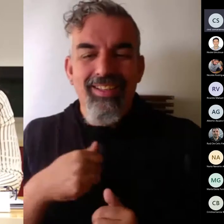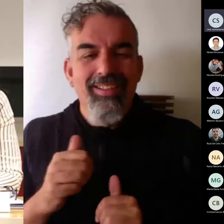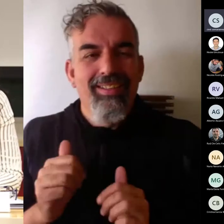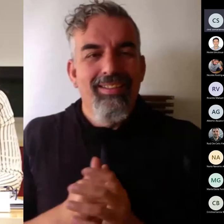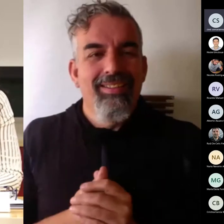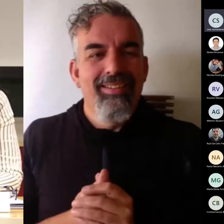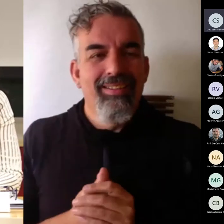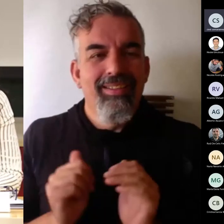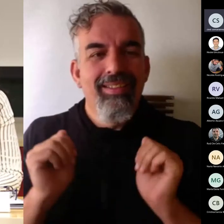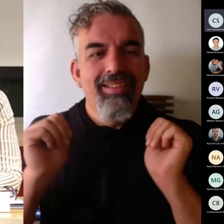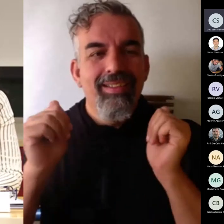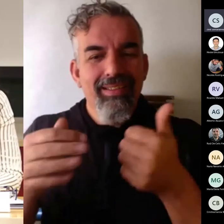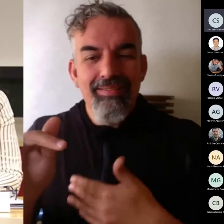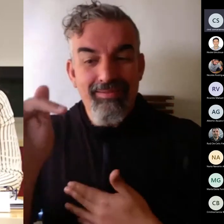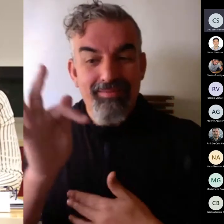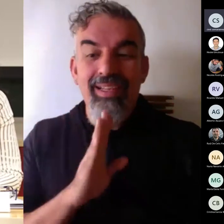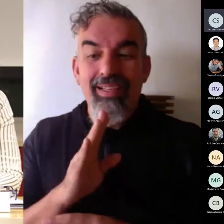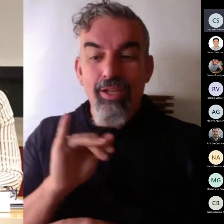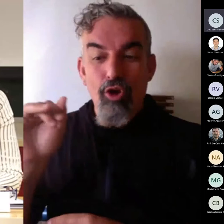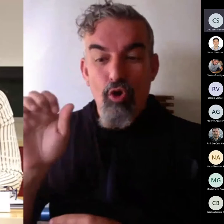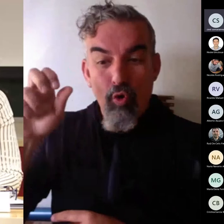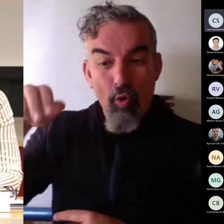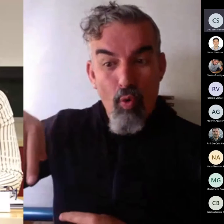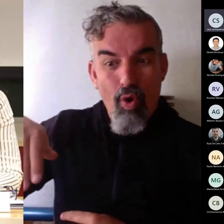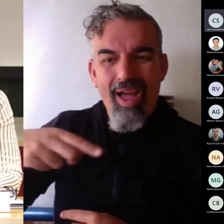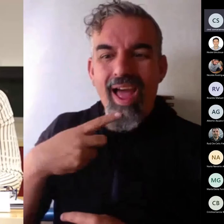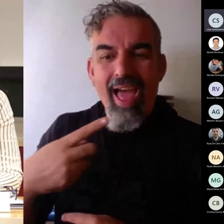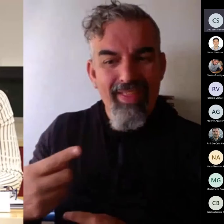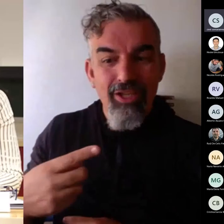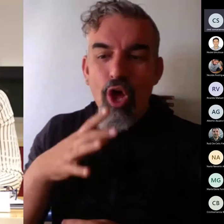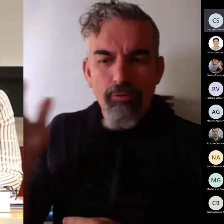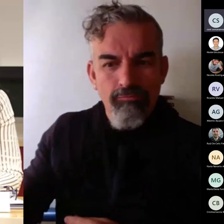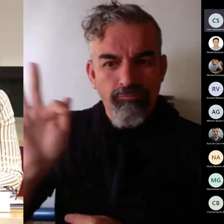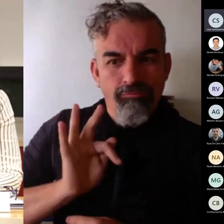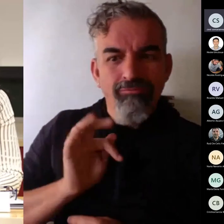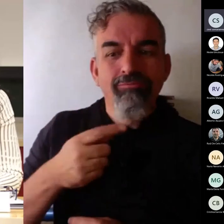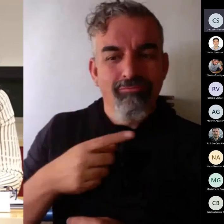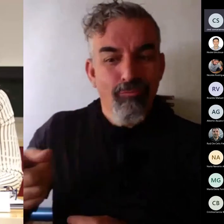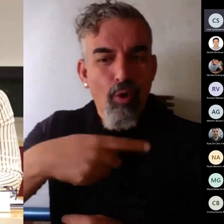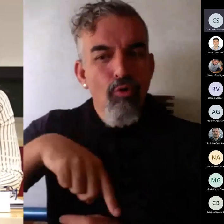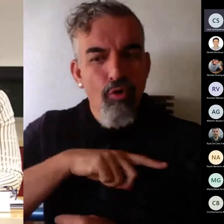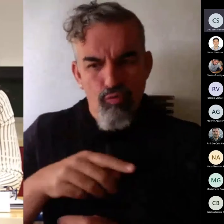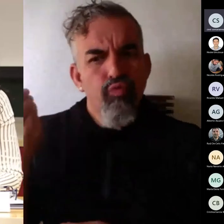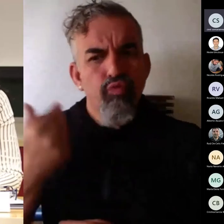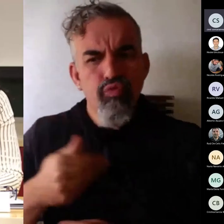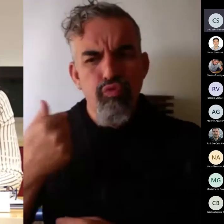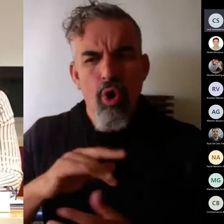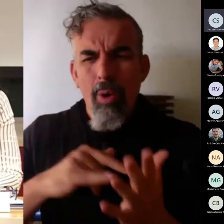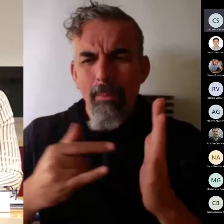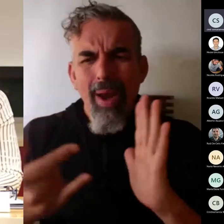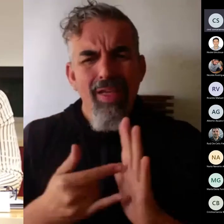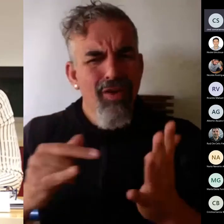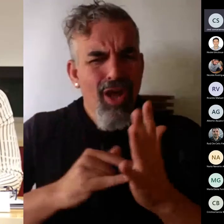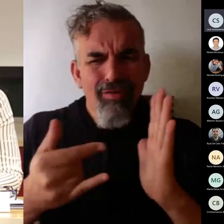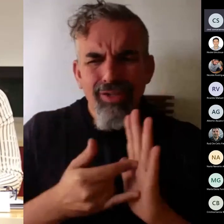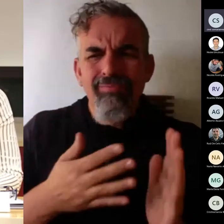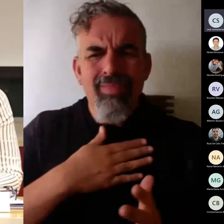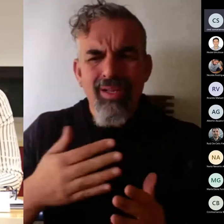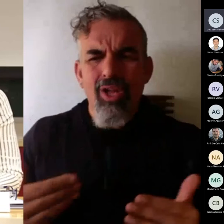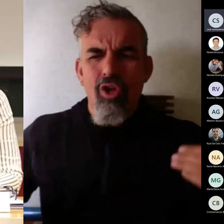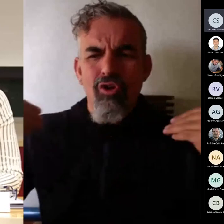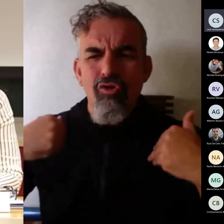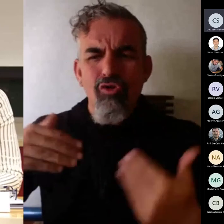siguiendo con Juan Antonio Huertas hemos sido muy ambiciosos en la planificación planificando las competencias